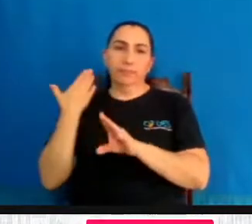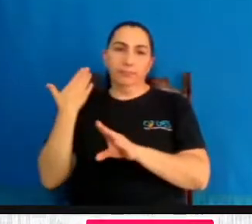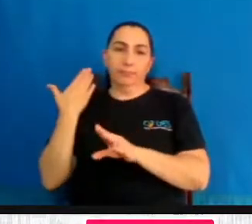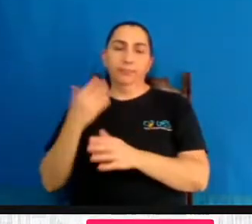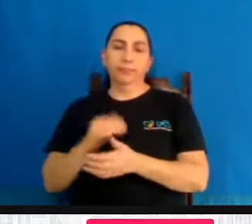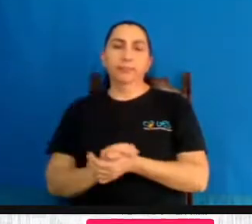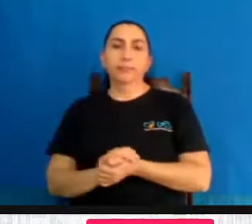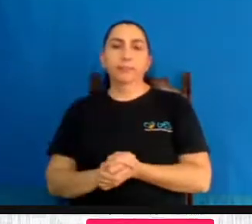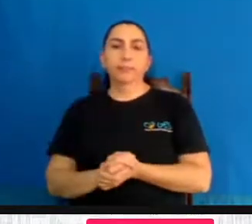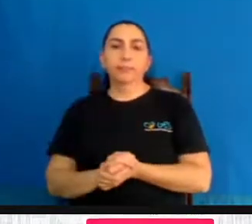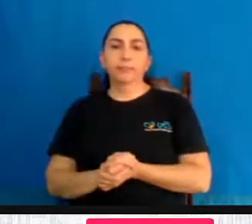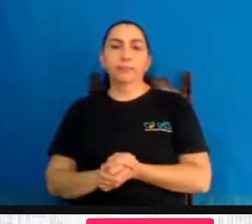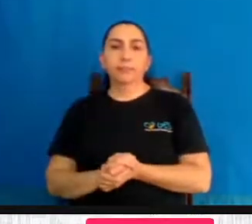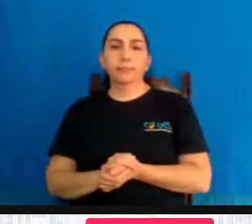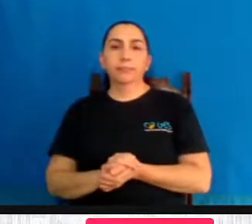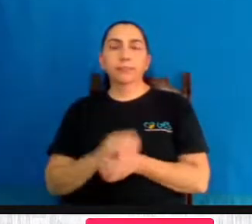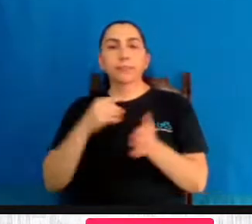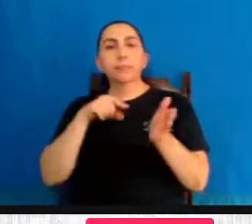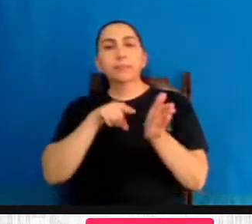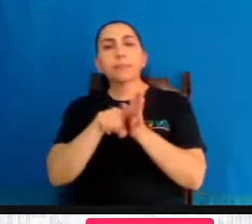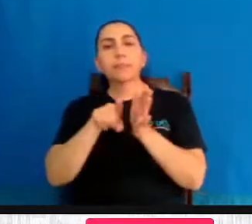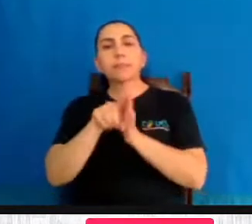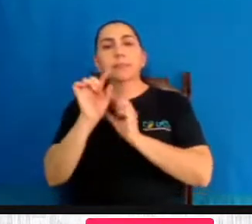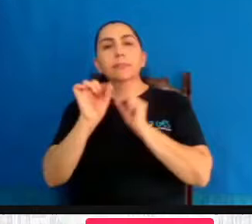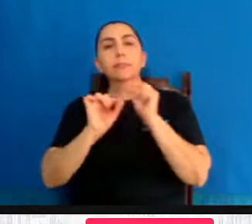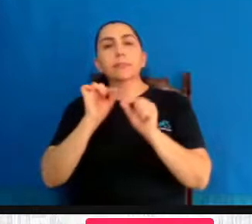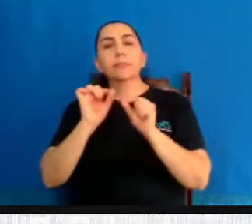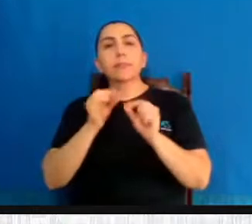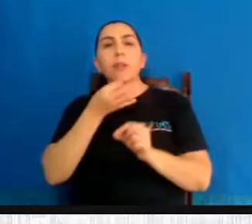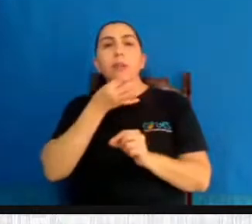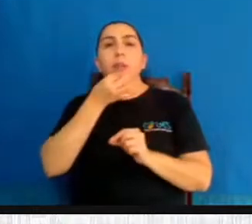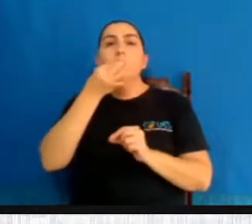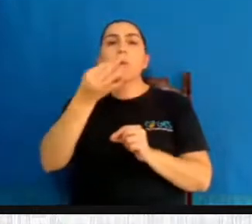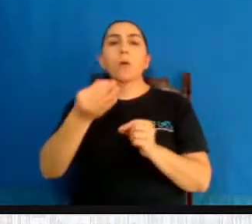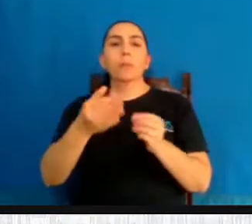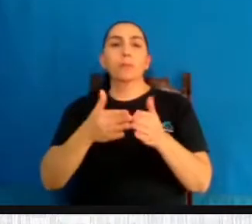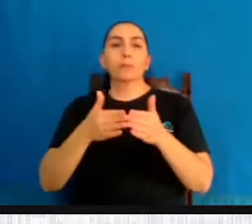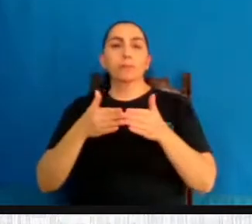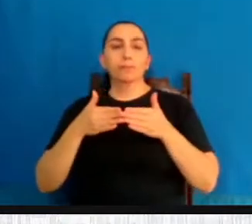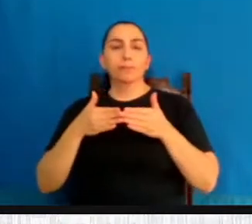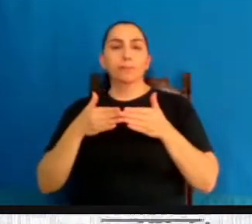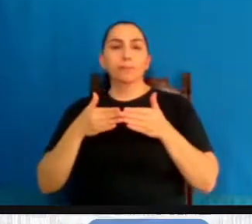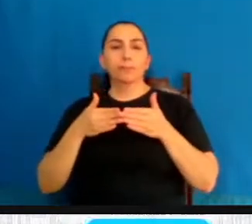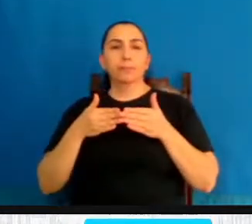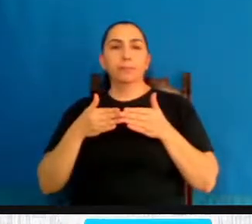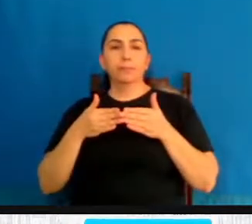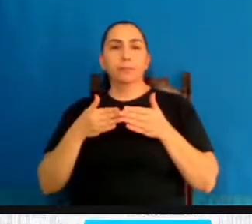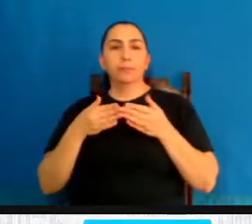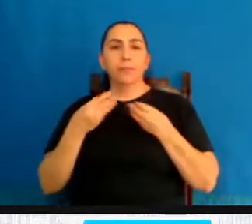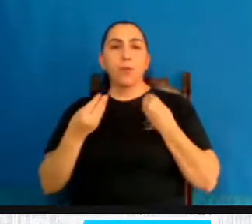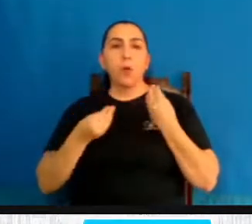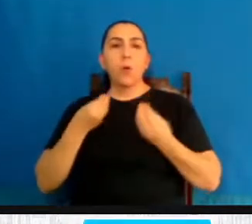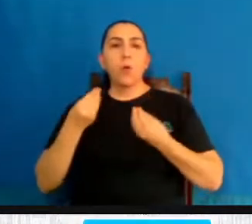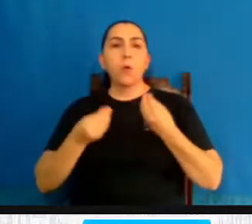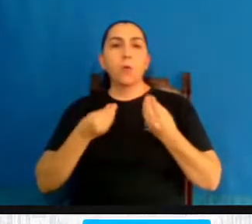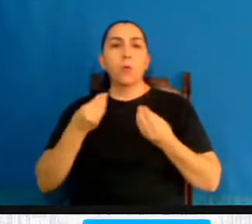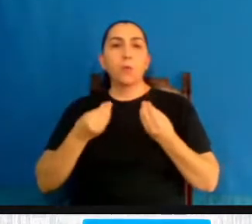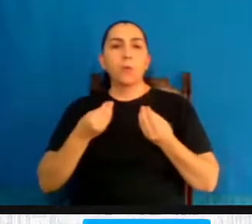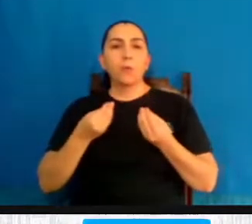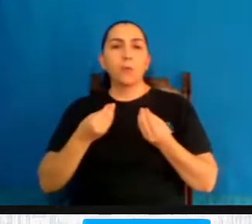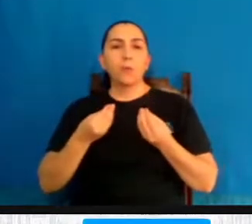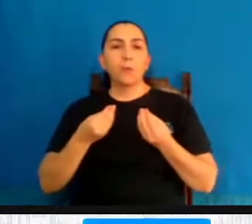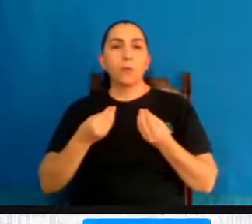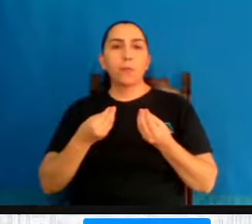A próxima pergunta é comente, por favor, sobre quando é um feto, vocês querem